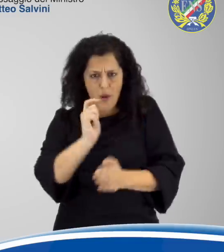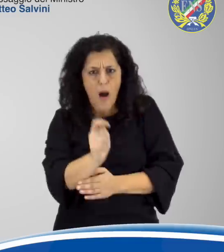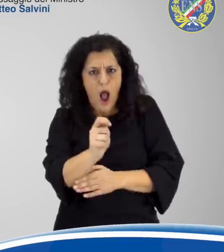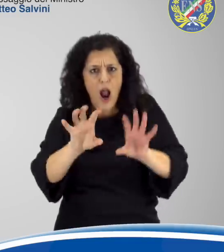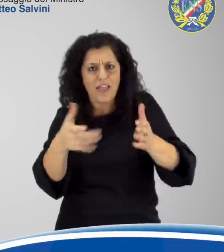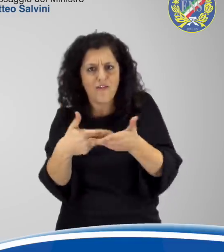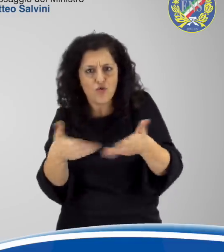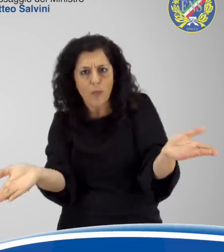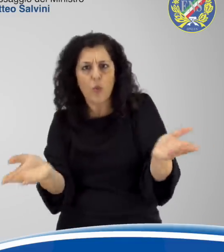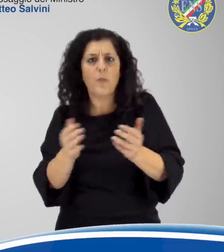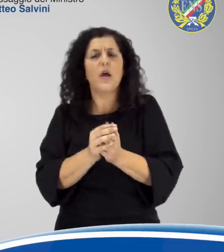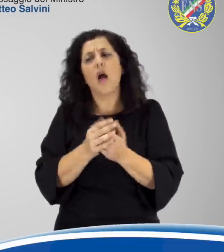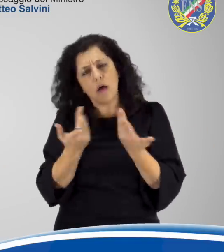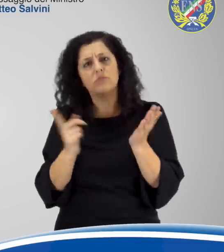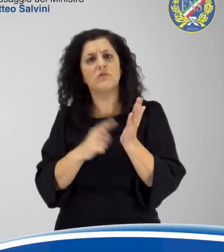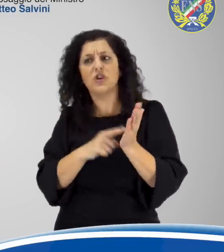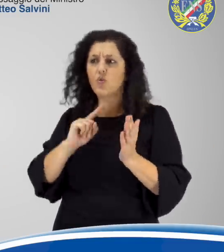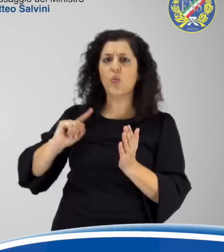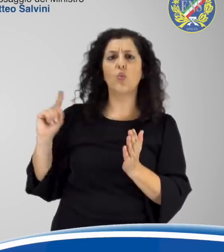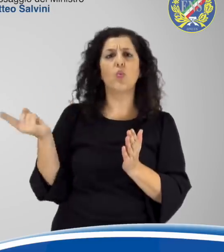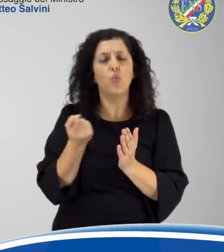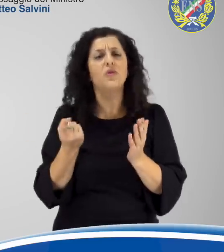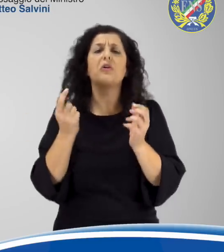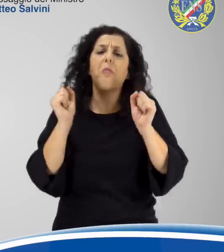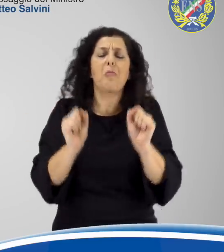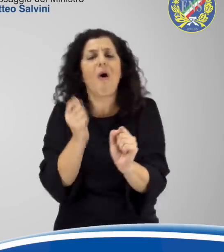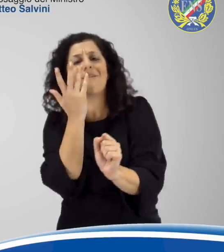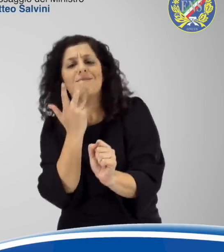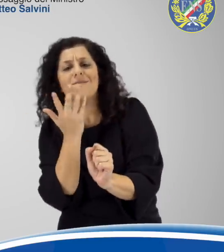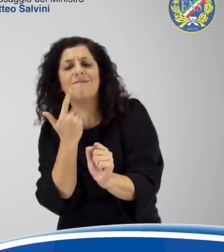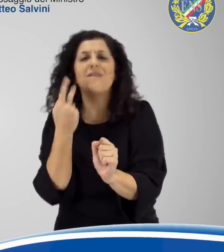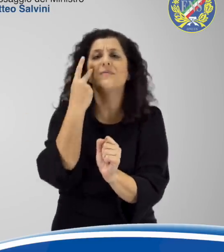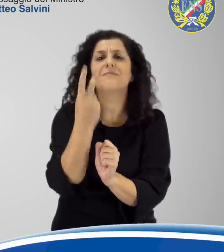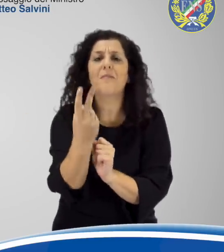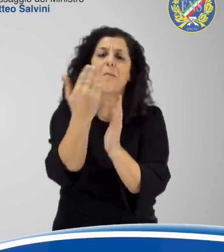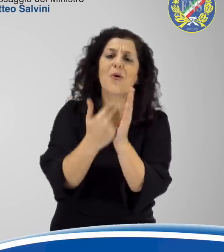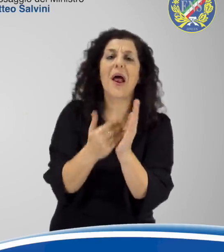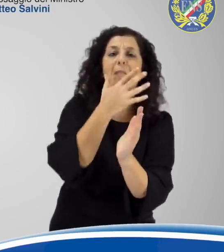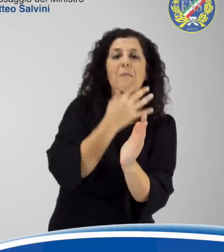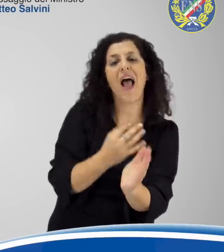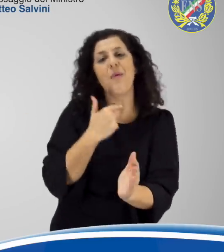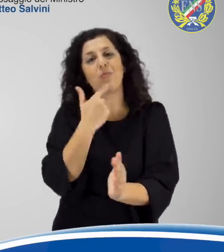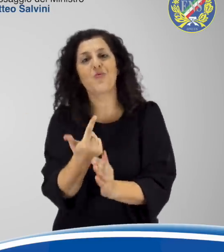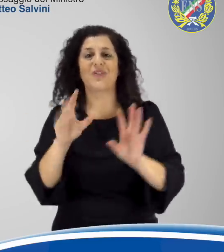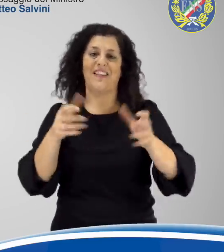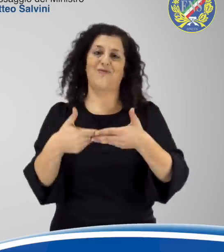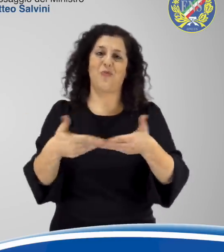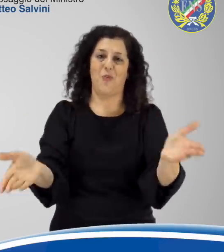che tutti possano godersi i belli o brutti programmi della televisione pubblica. Un abbraccio a tutti voi